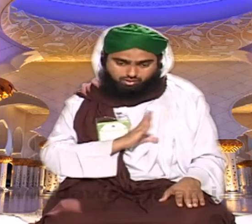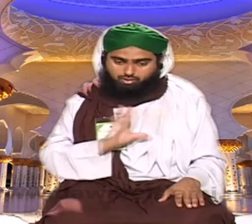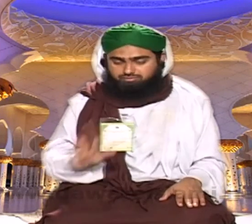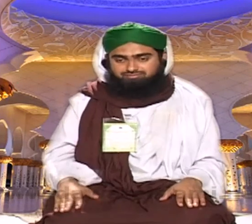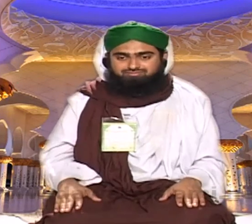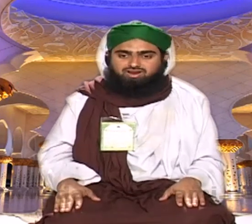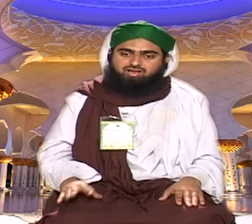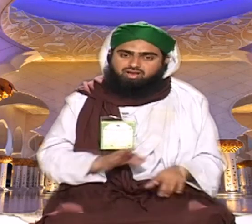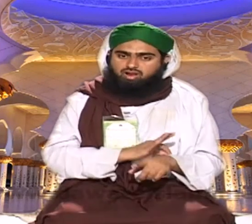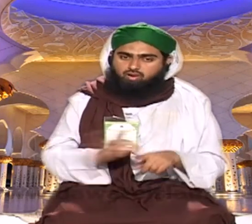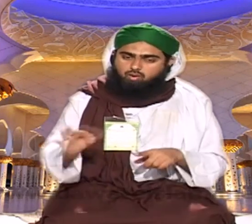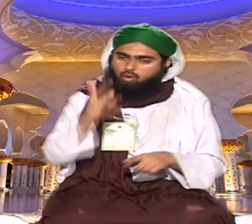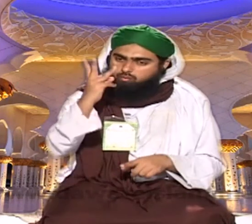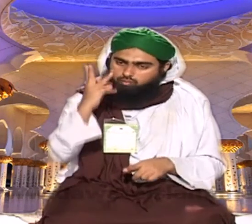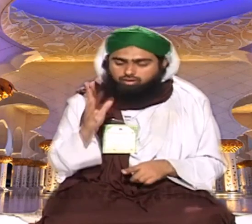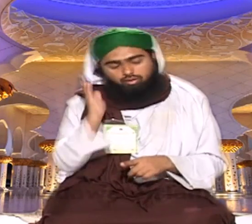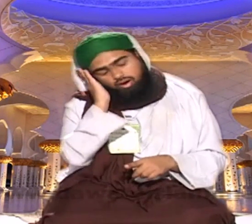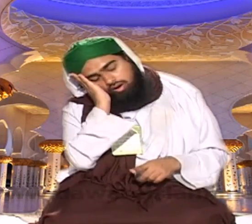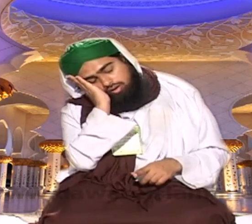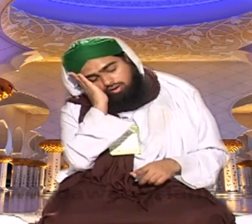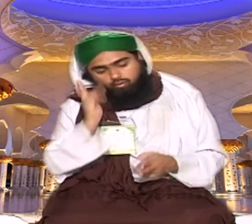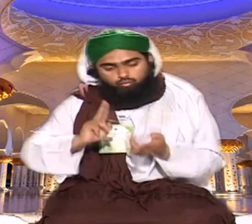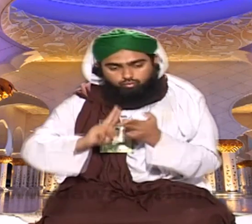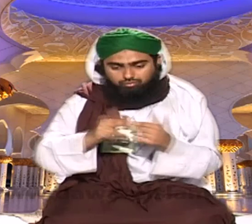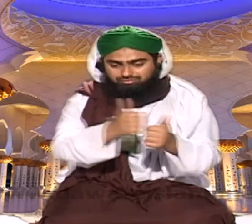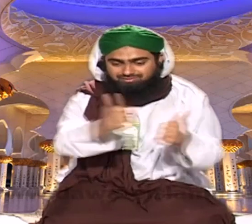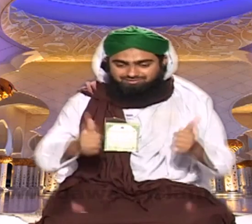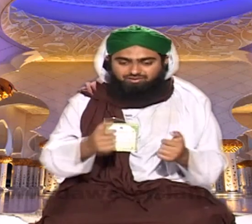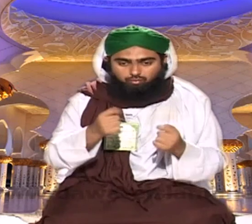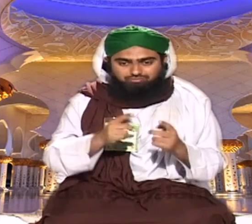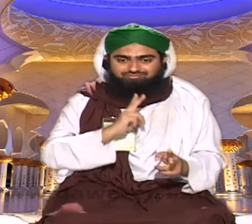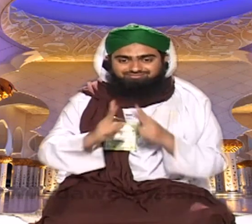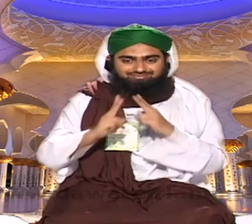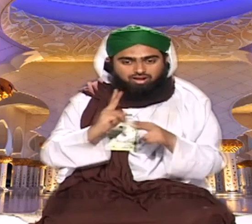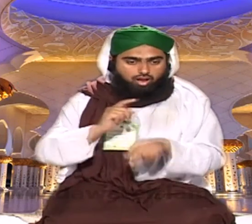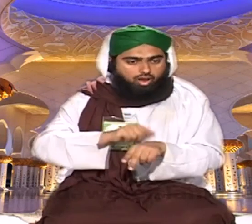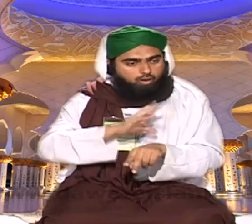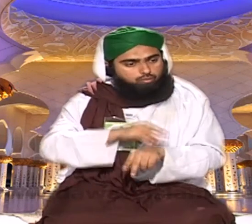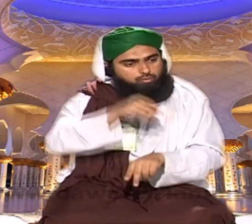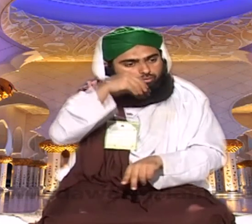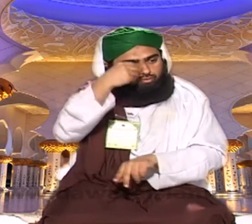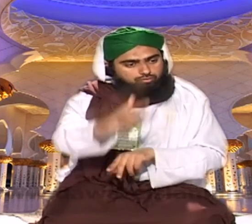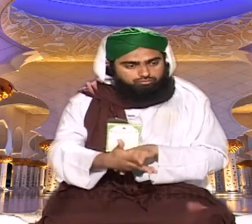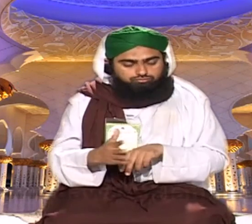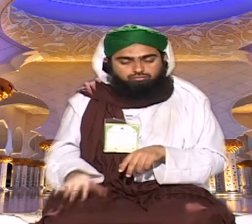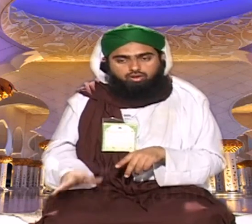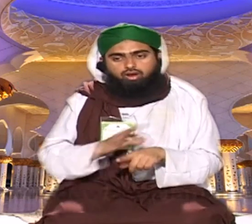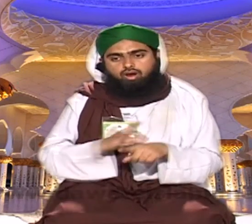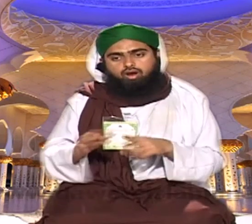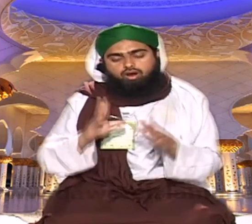میں ہوتلوں میں گزار کر آرام سے تھاٹ سے پہنچیں تھکیں تھکایں ہوندھیں پڑھ گئے اور پھر صبح نصم